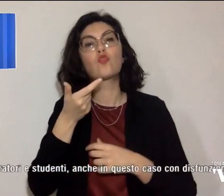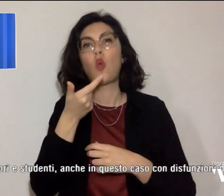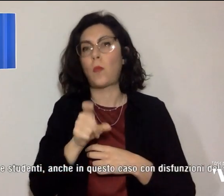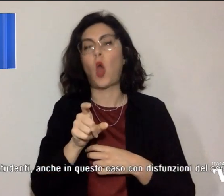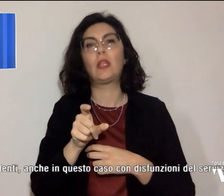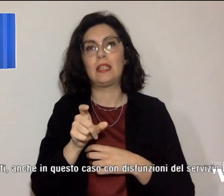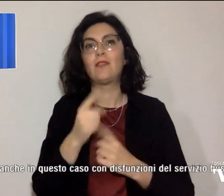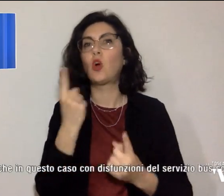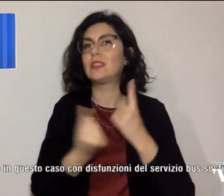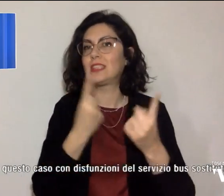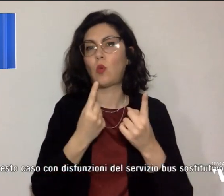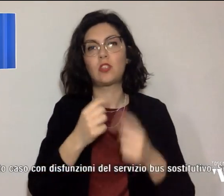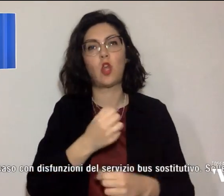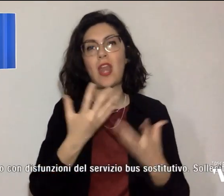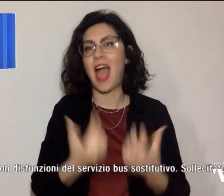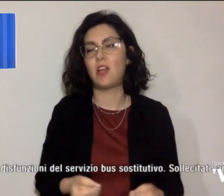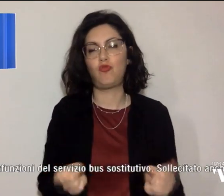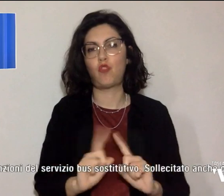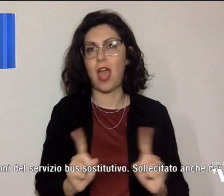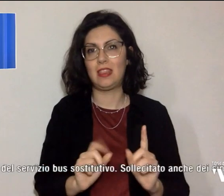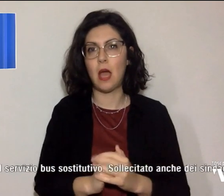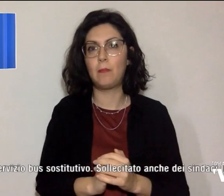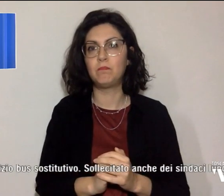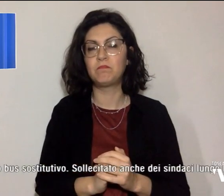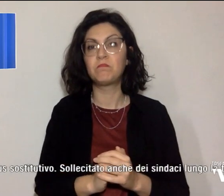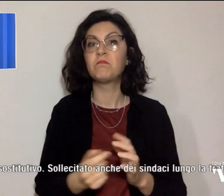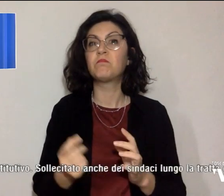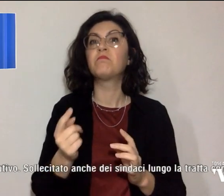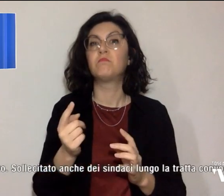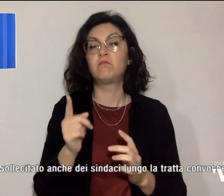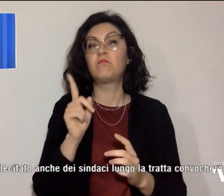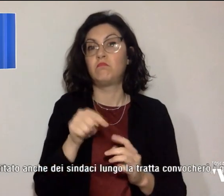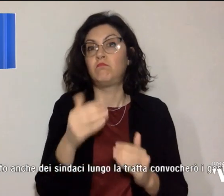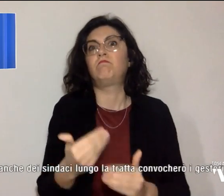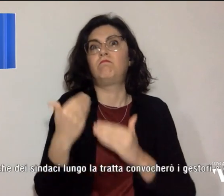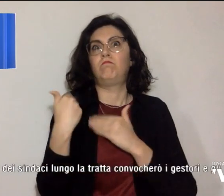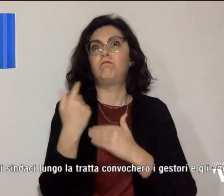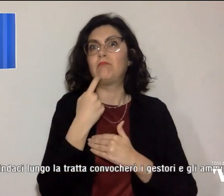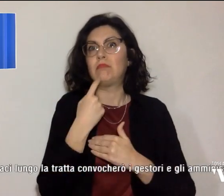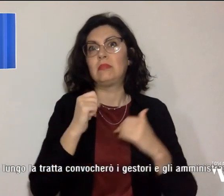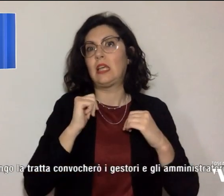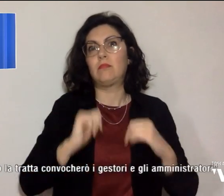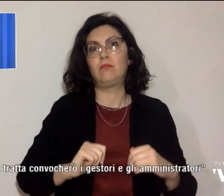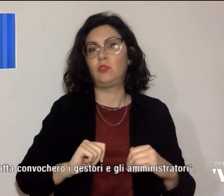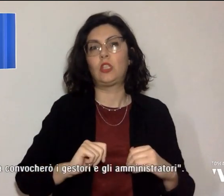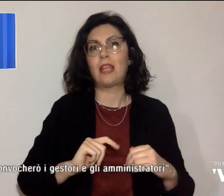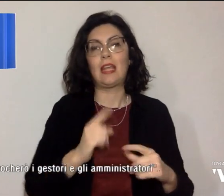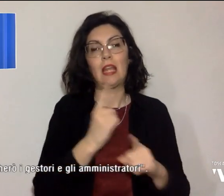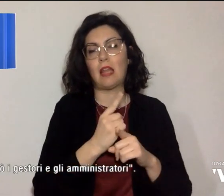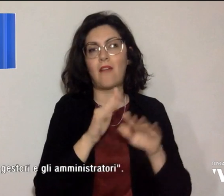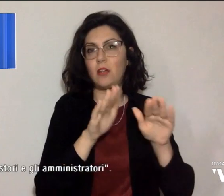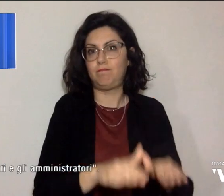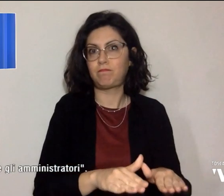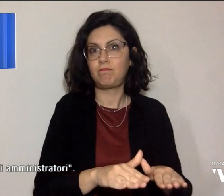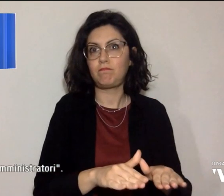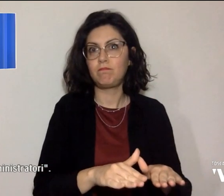intollerabile. e finisce sulle spalle dell'utenza che va salvaguardata. Ma anche